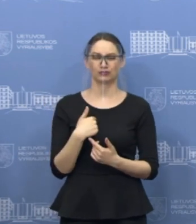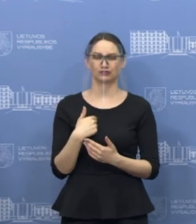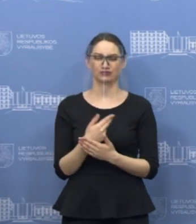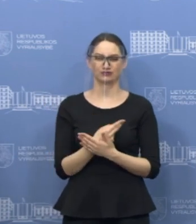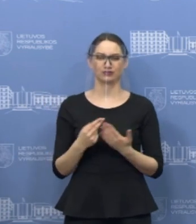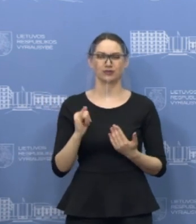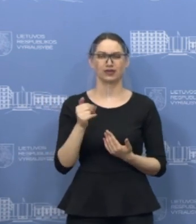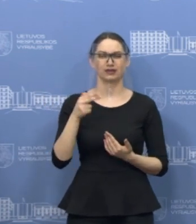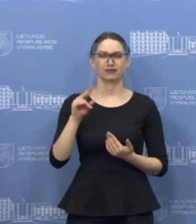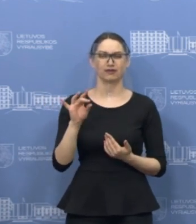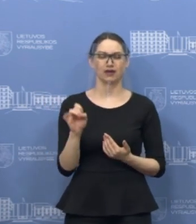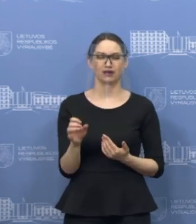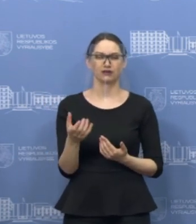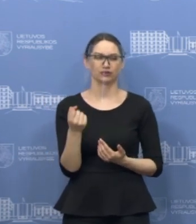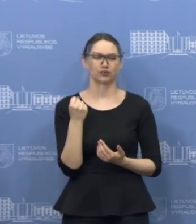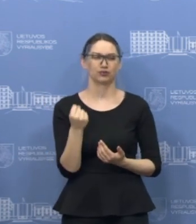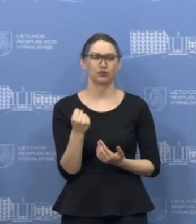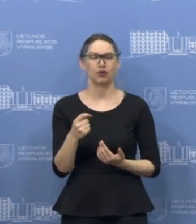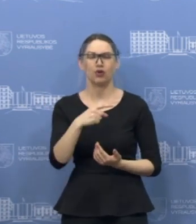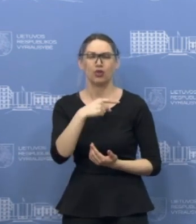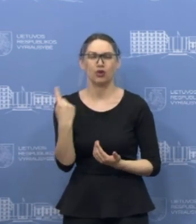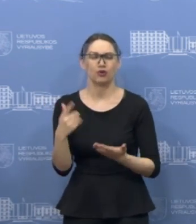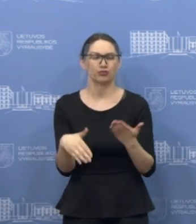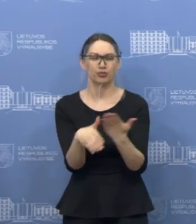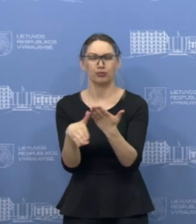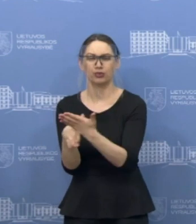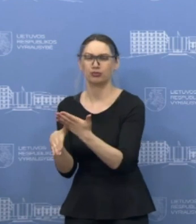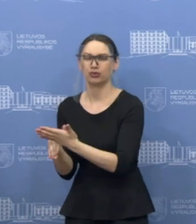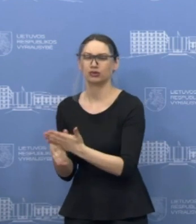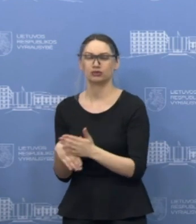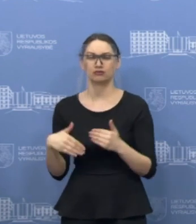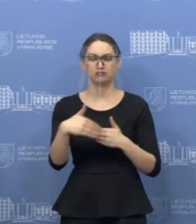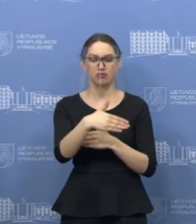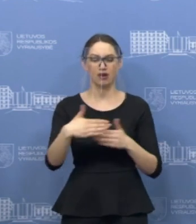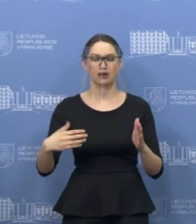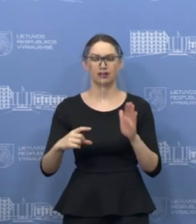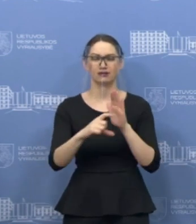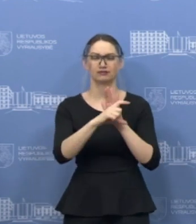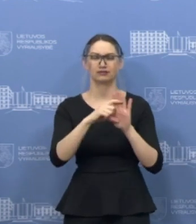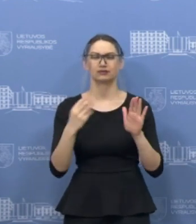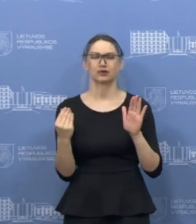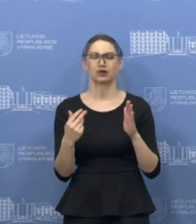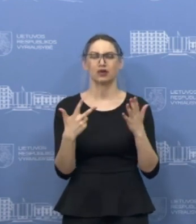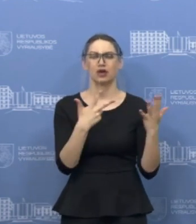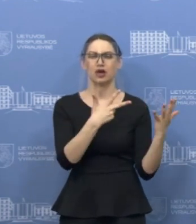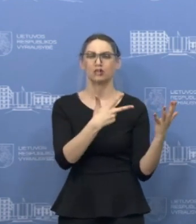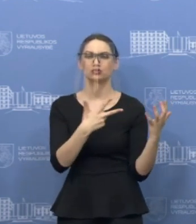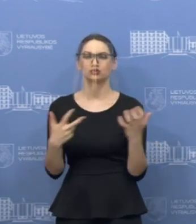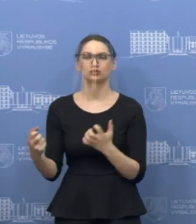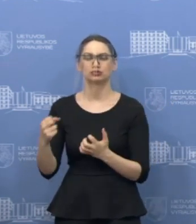pati gausiausia, skaitlingiausia. Viso pakete garantijoms mes numatė virš 800